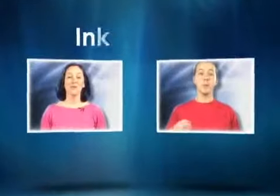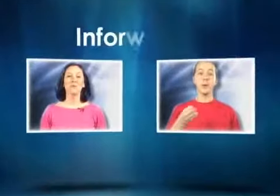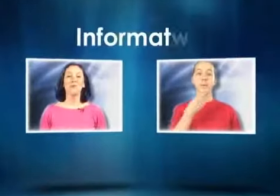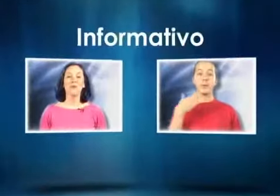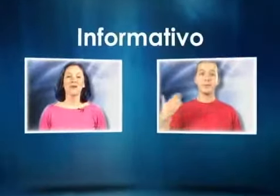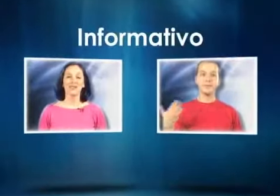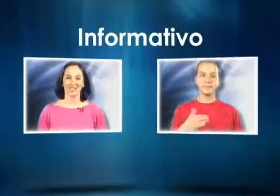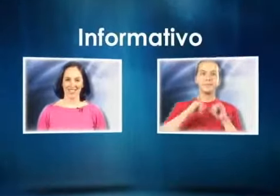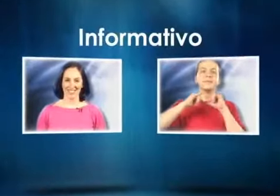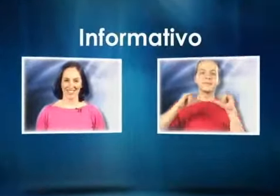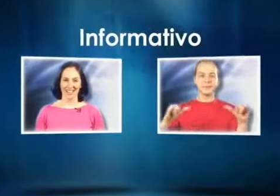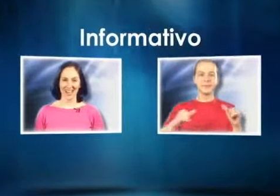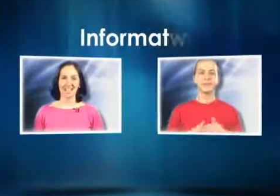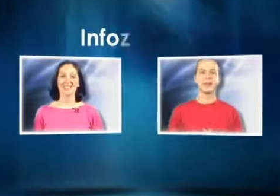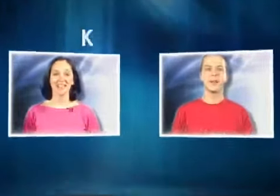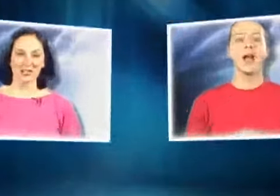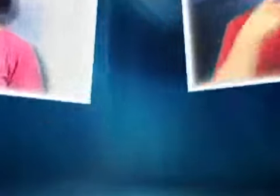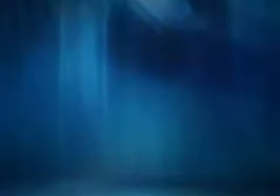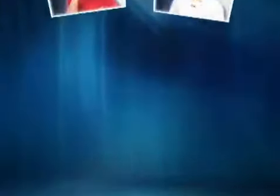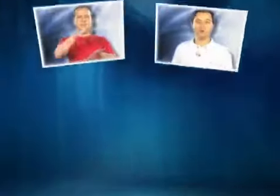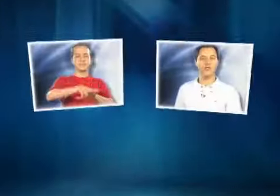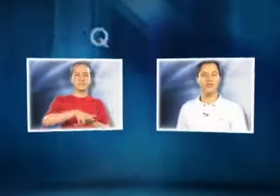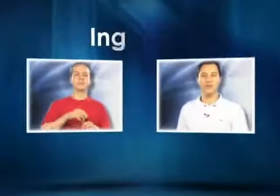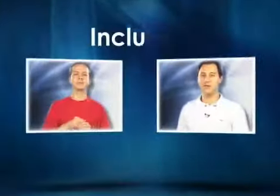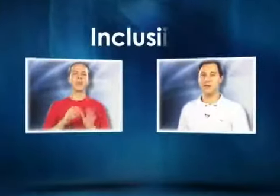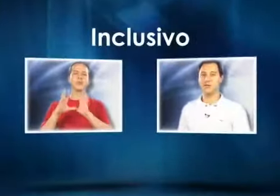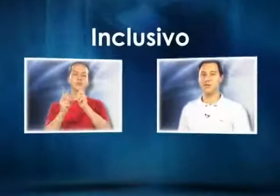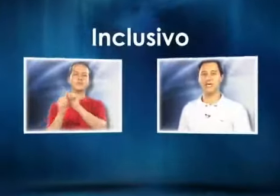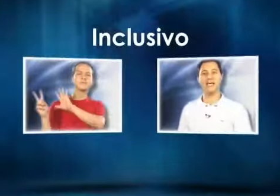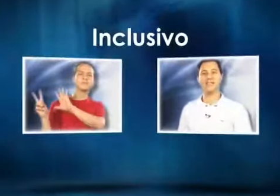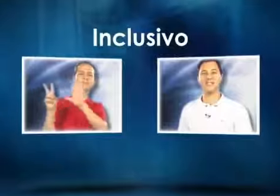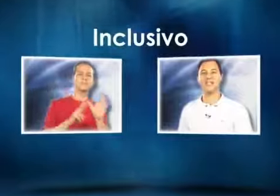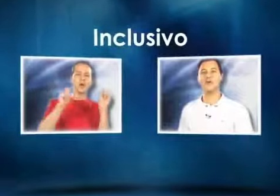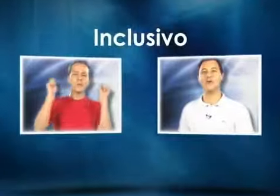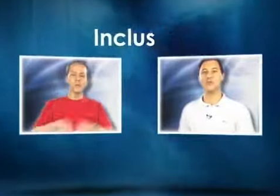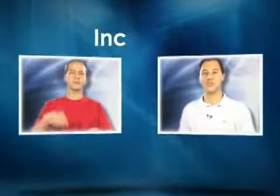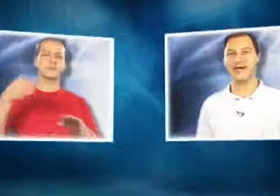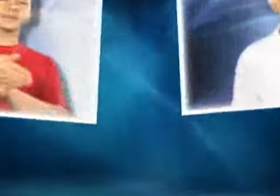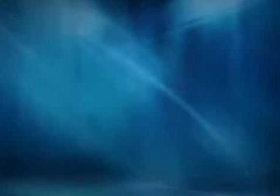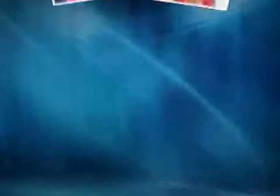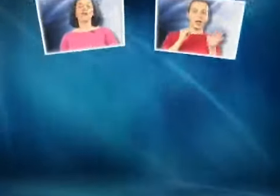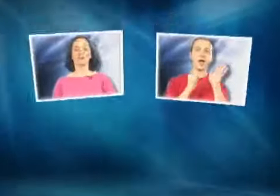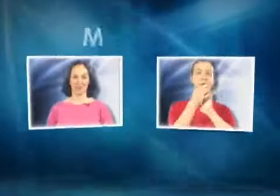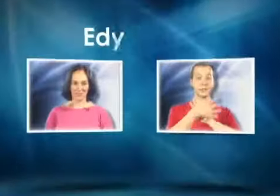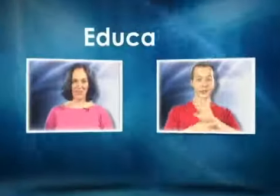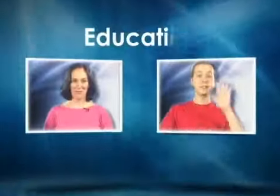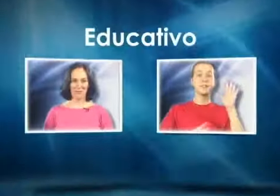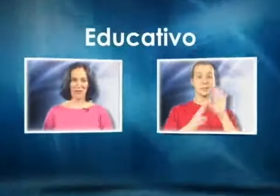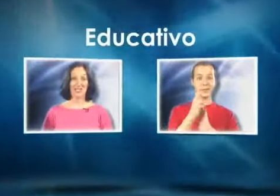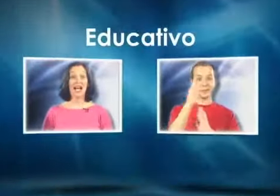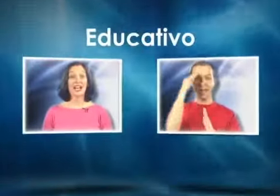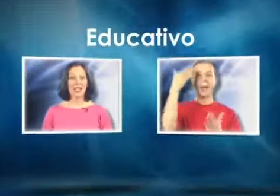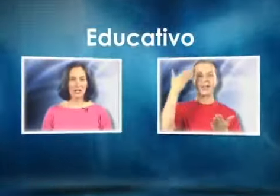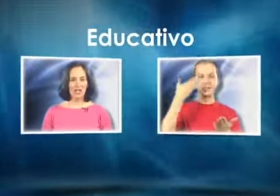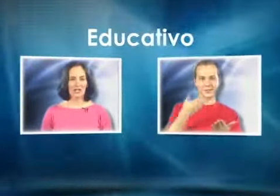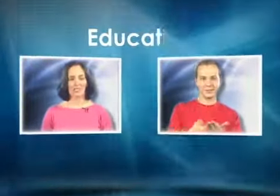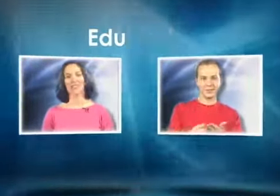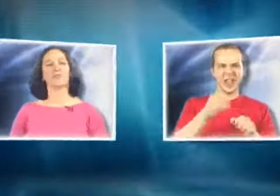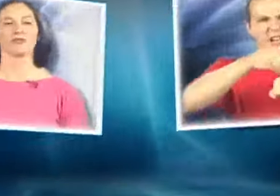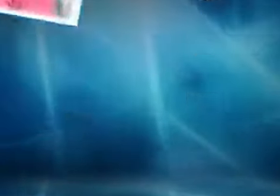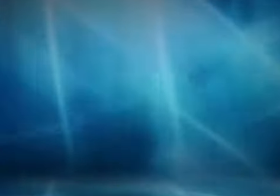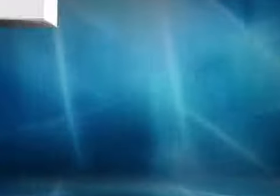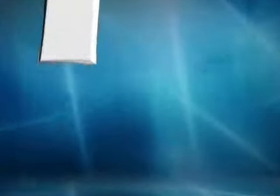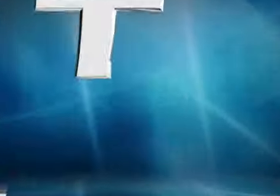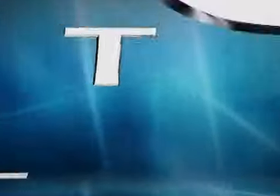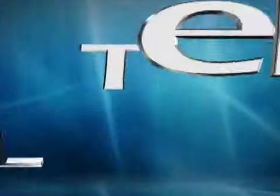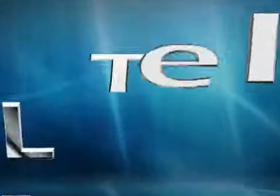E uma boa notícia, a cidade... Toda semana você poderá acessar o nosso site. A ONG Vez da Voz acredita